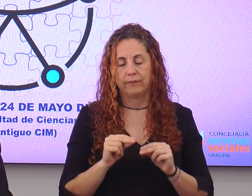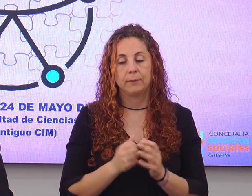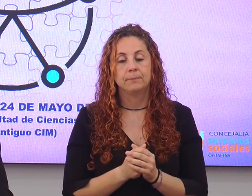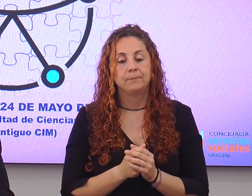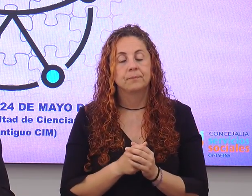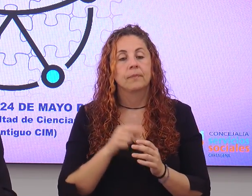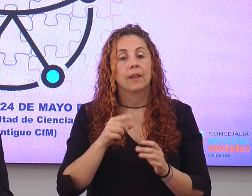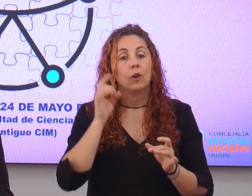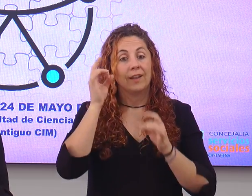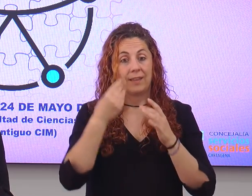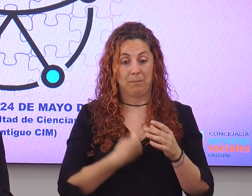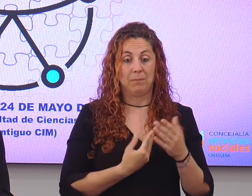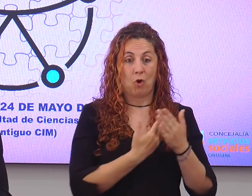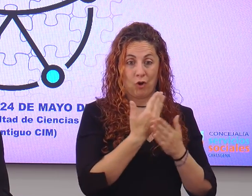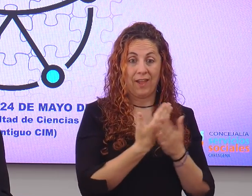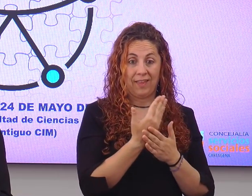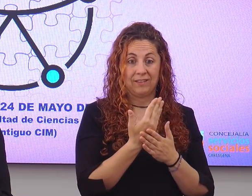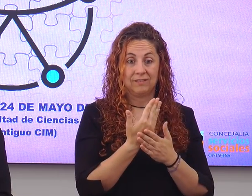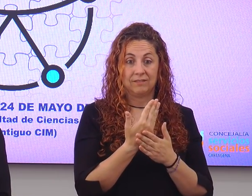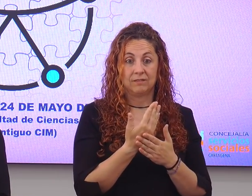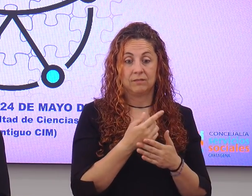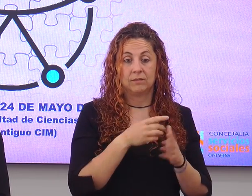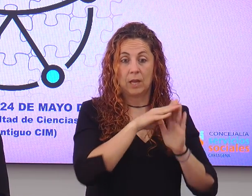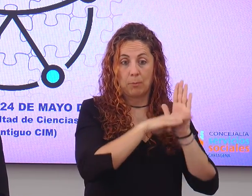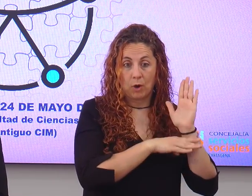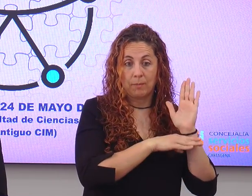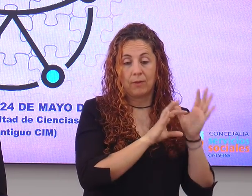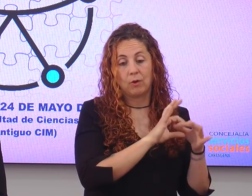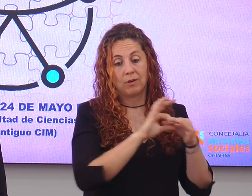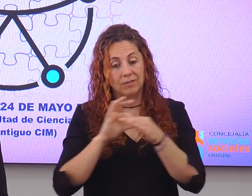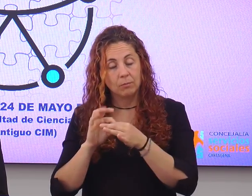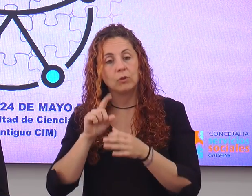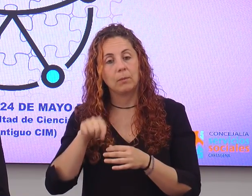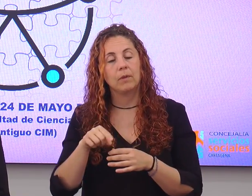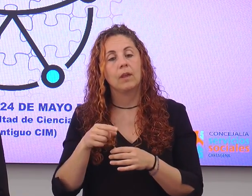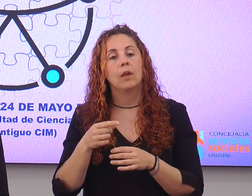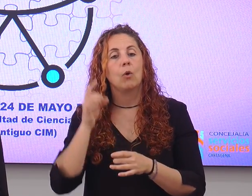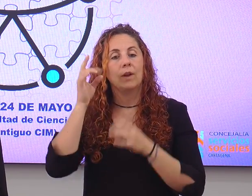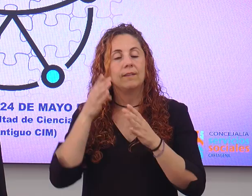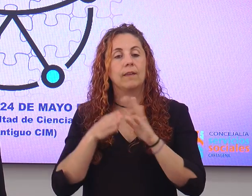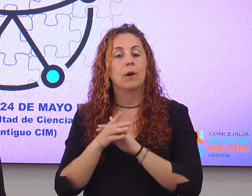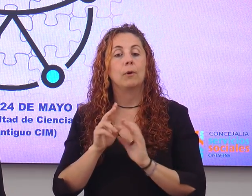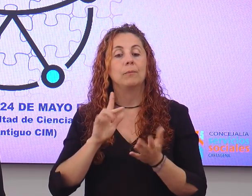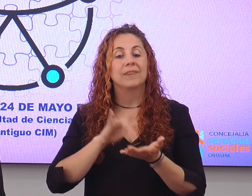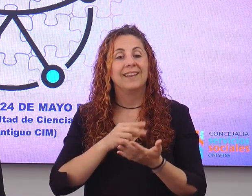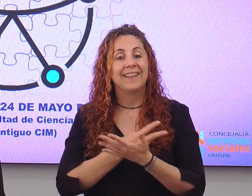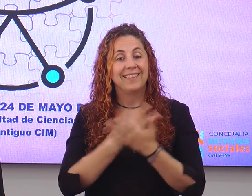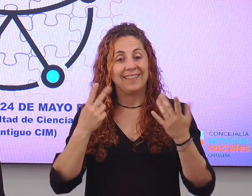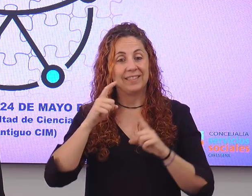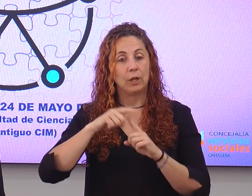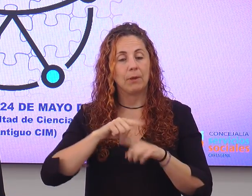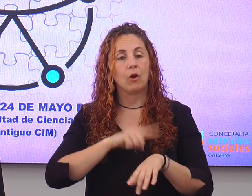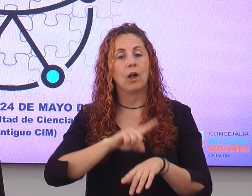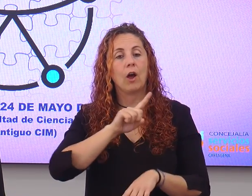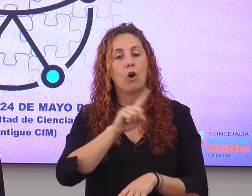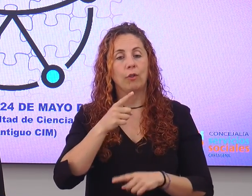también al mismo tiempo que las jornadas de discapacidad se han programado unas actividades accesibles. Comenzamos el 17 de mayo a las 11